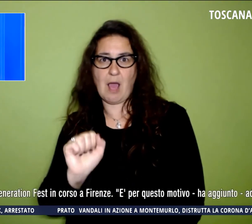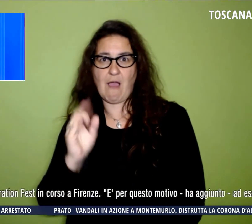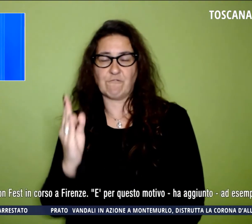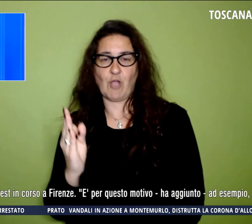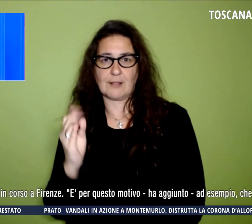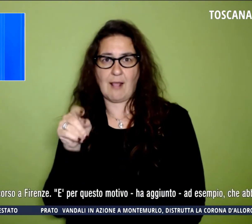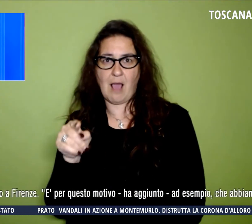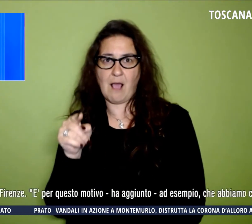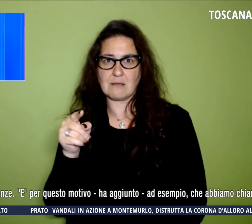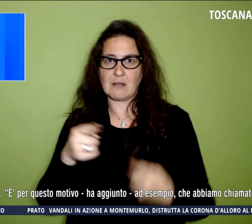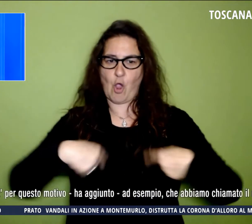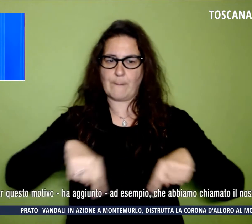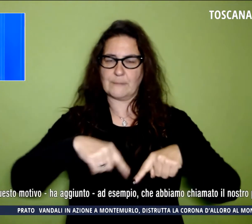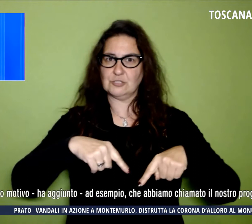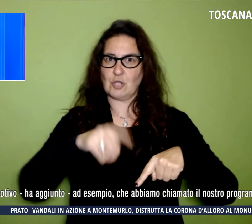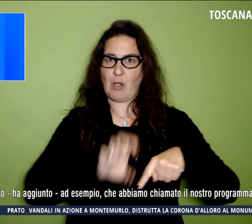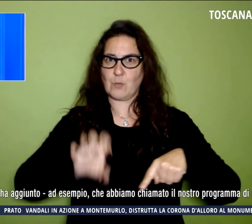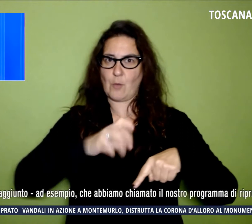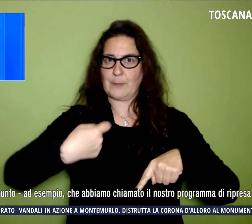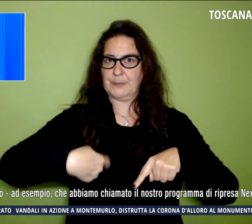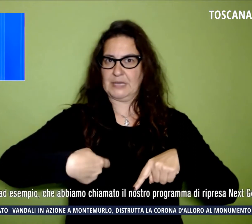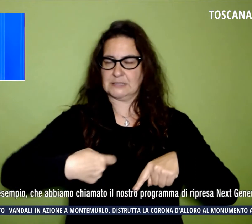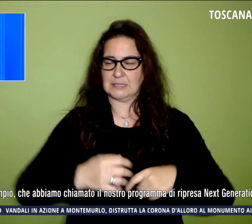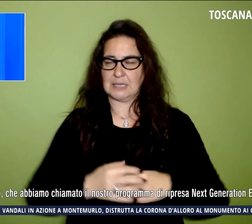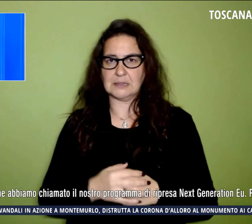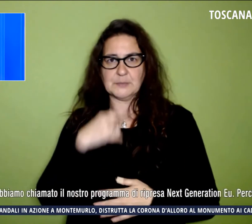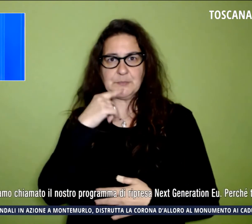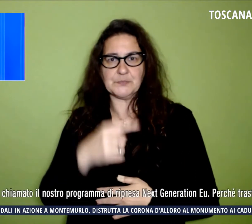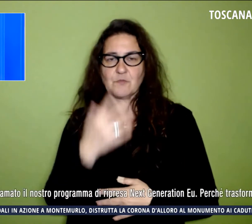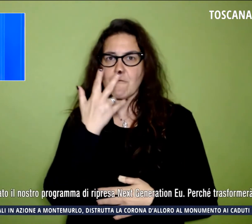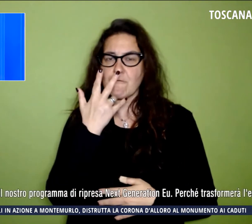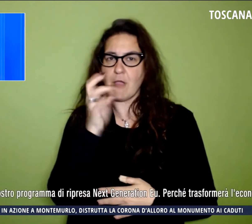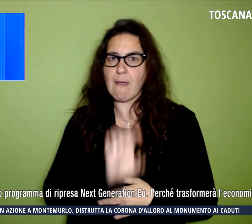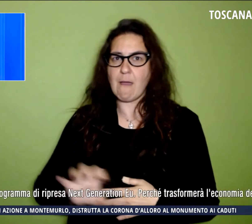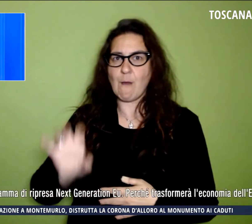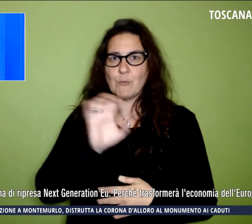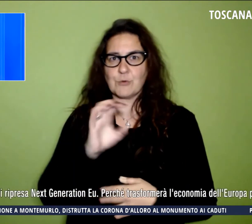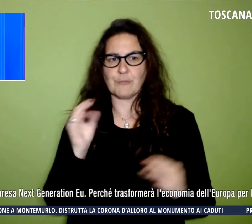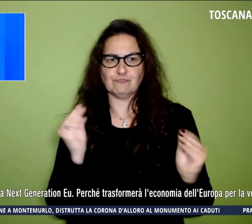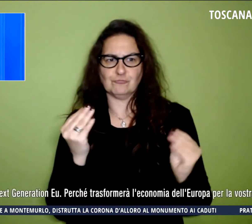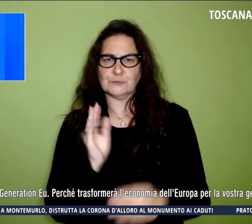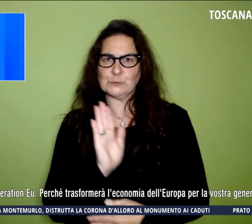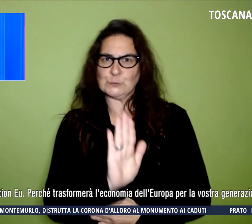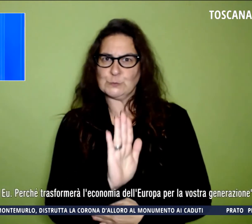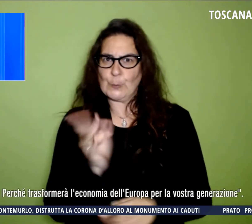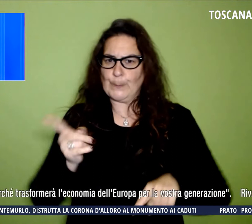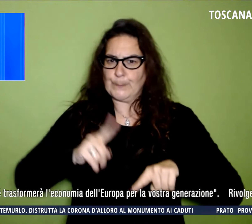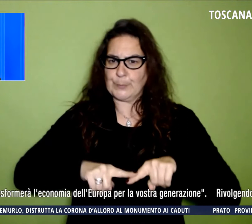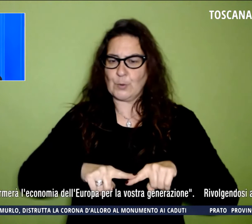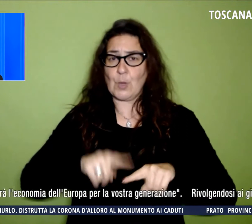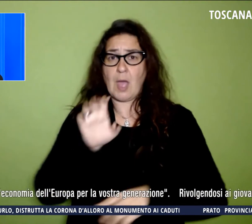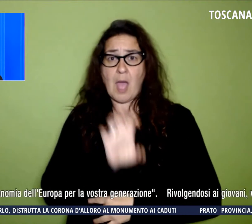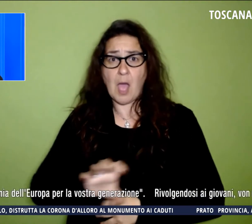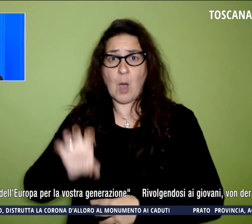Commissione europea che ha detto voglio un'Europa per i giovani e anche un'Europa dei giovani.